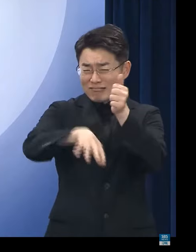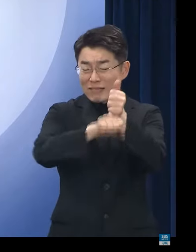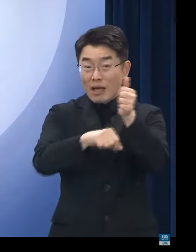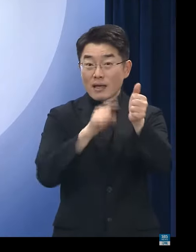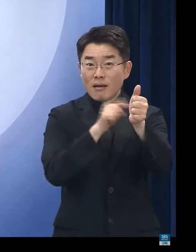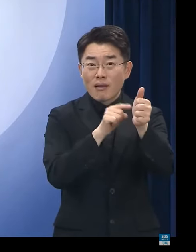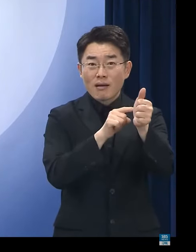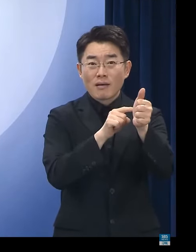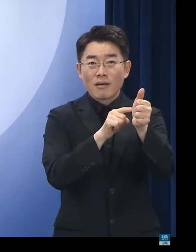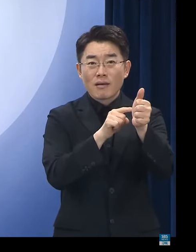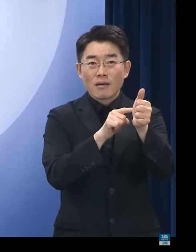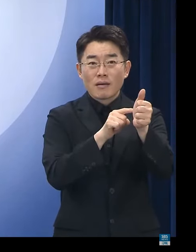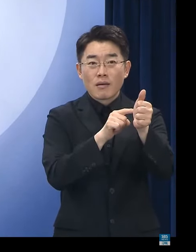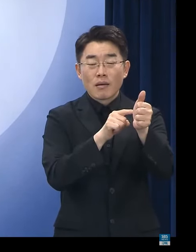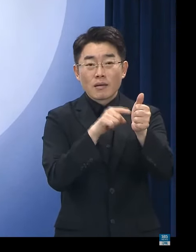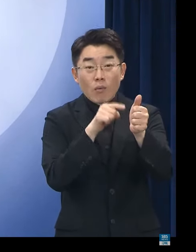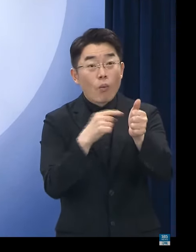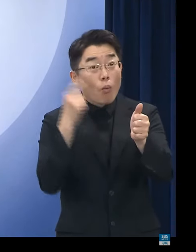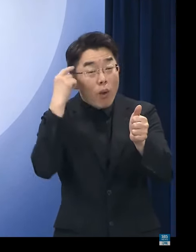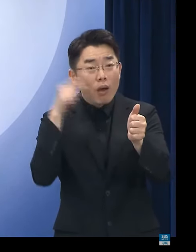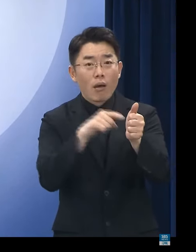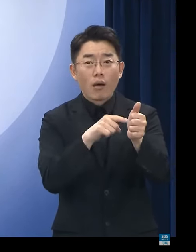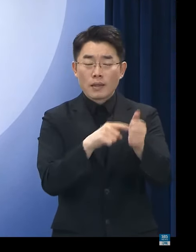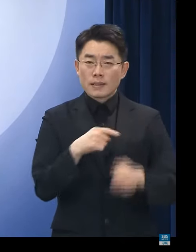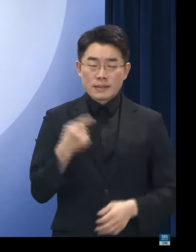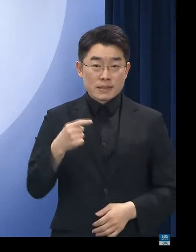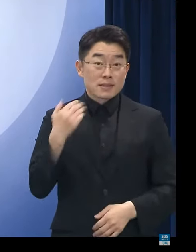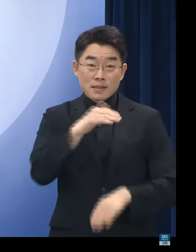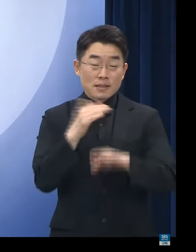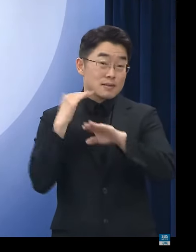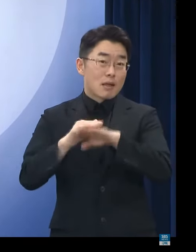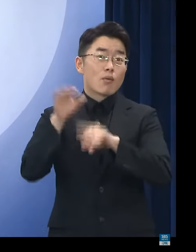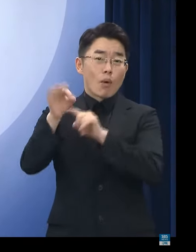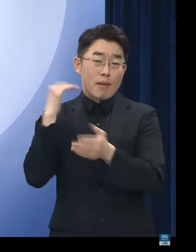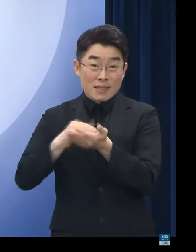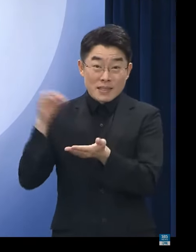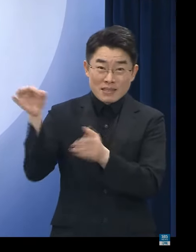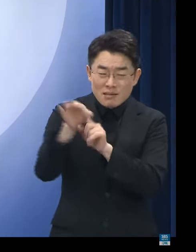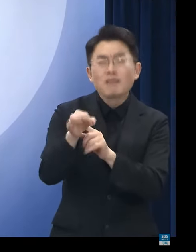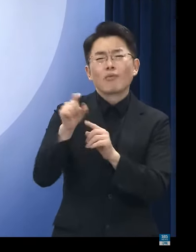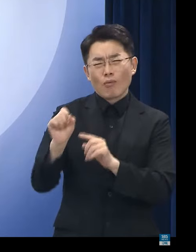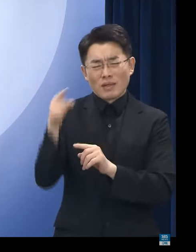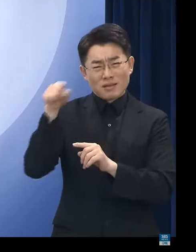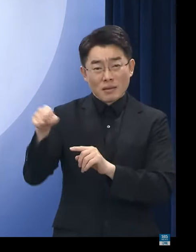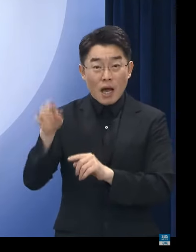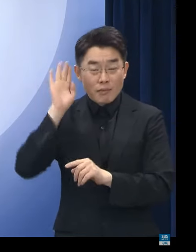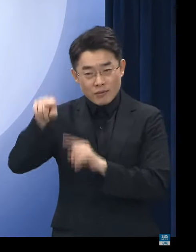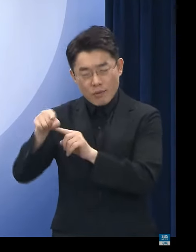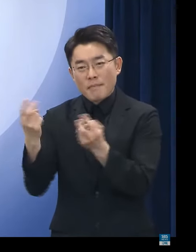임대인을 양산했던 전세금 반환 보증 제도도 바로 잡았습니다.